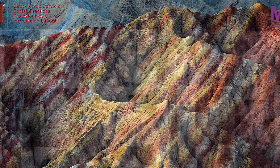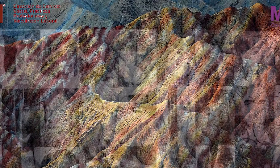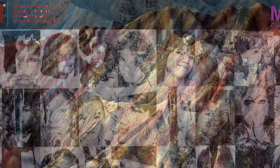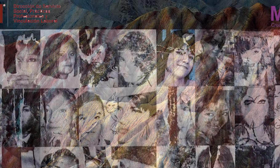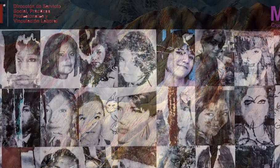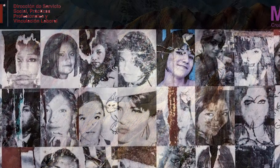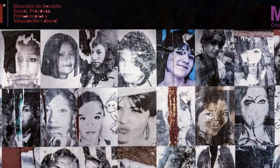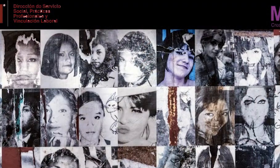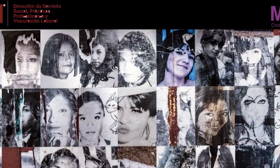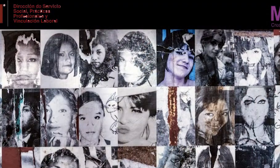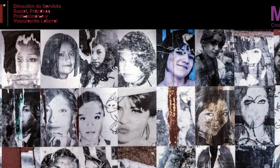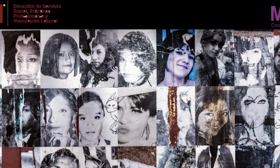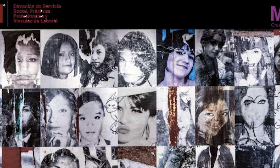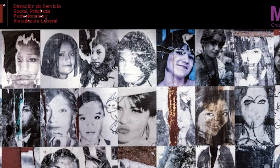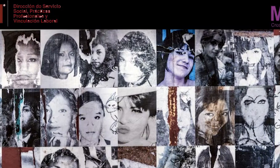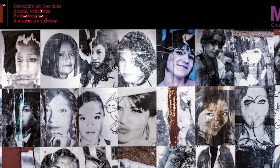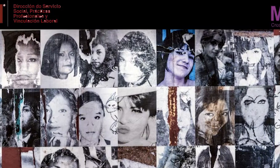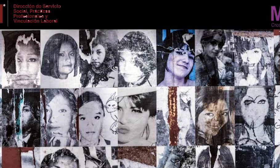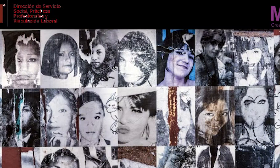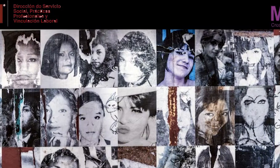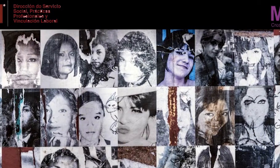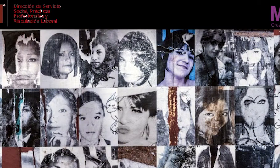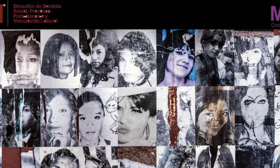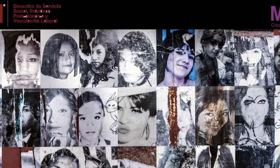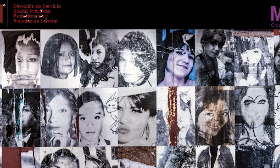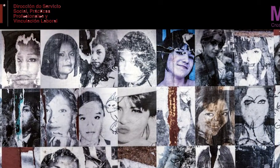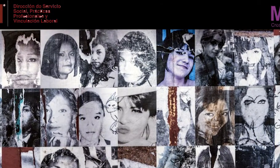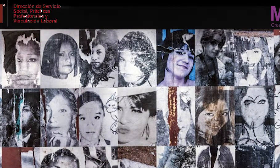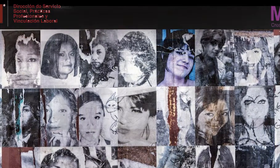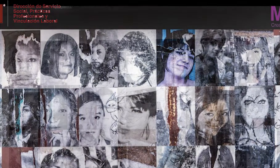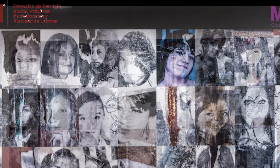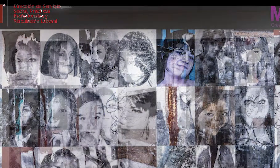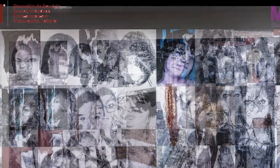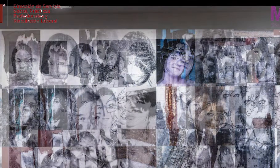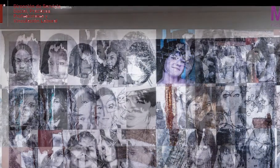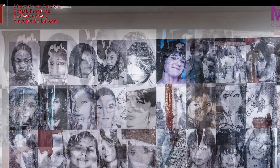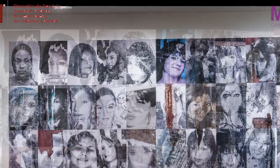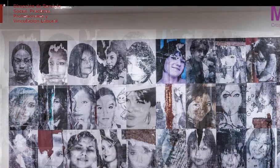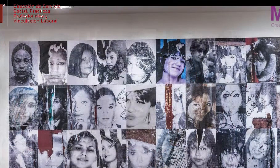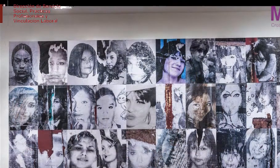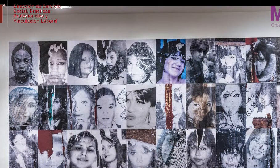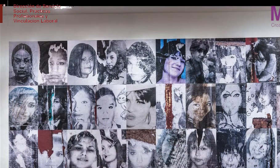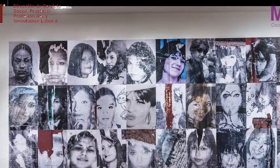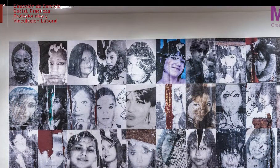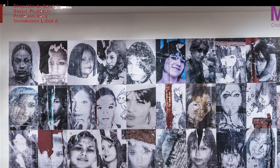El título Pesquisas refiere a la búsqueda incansable de familiares que esperan hallar a sus hermanas,